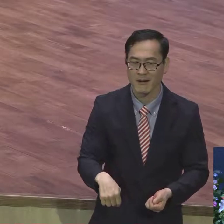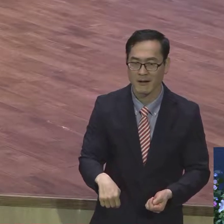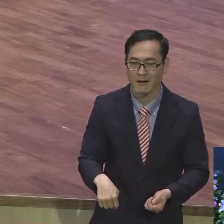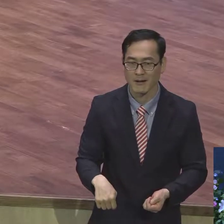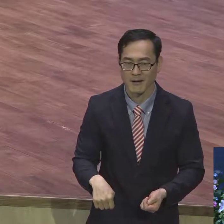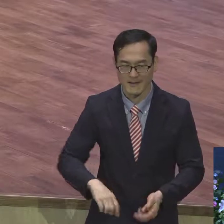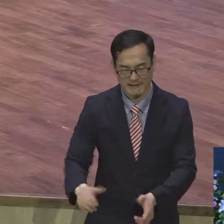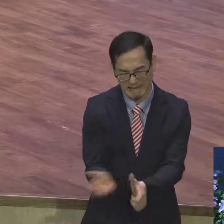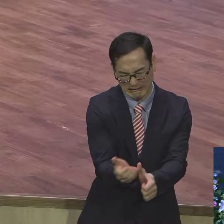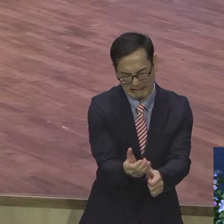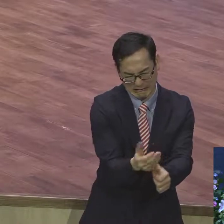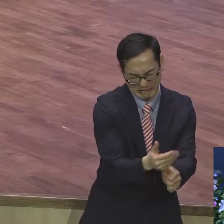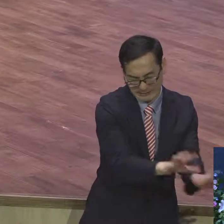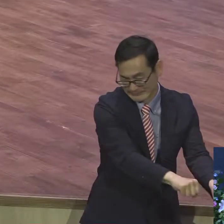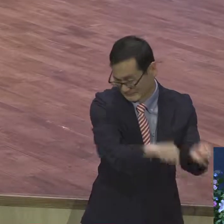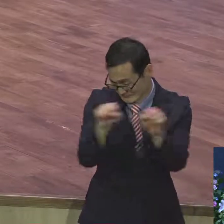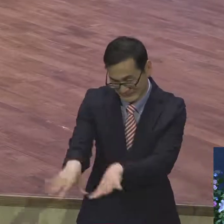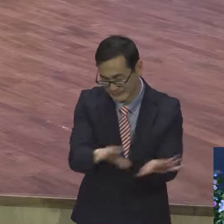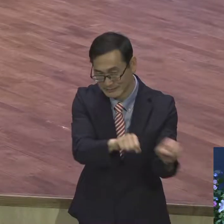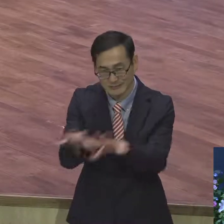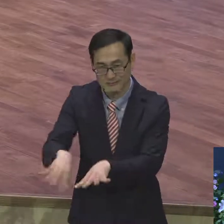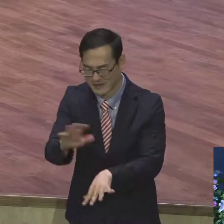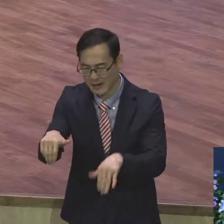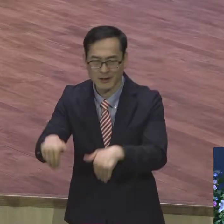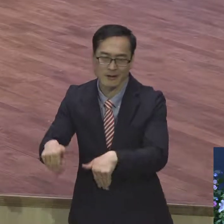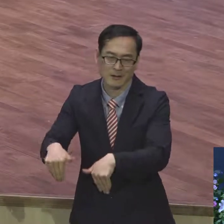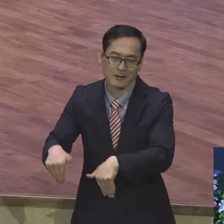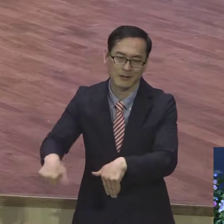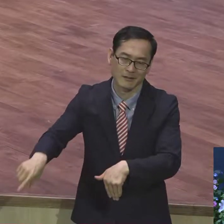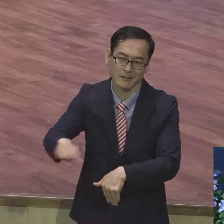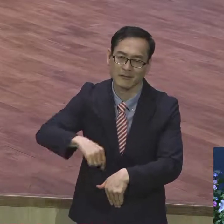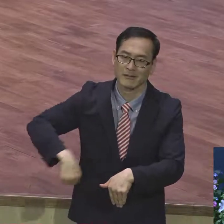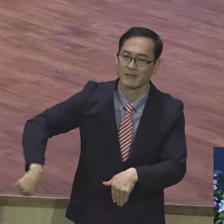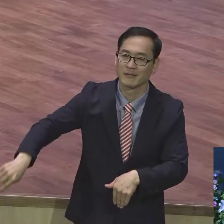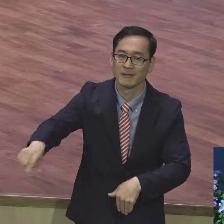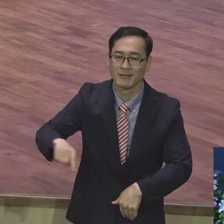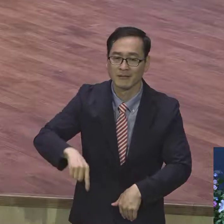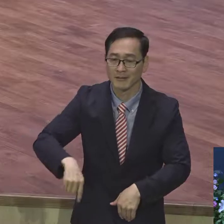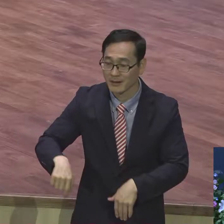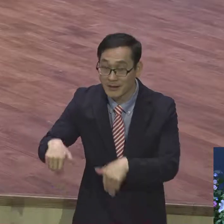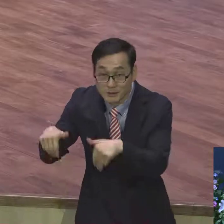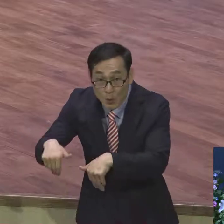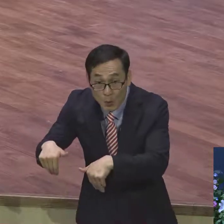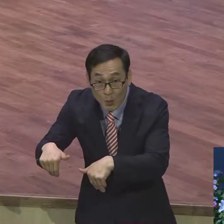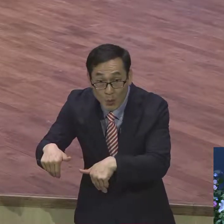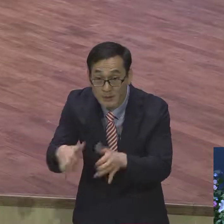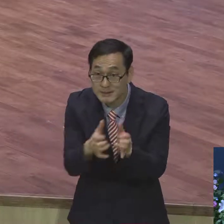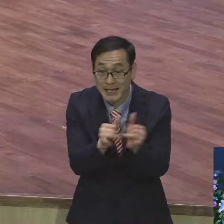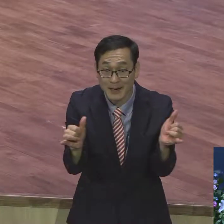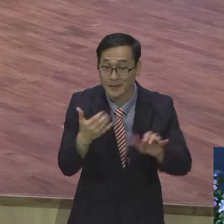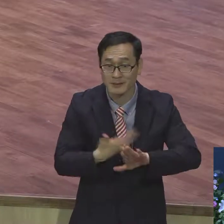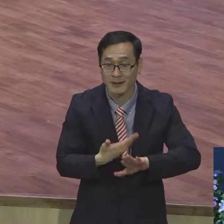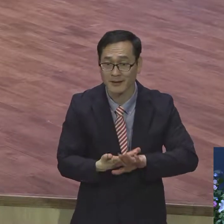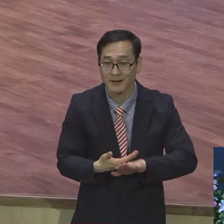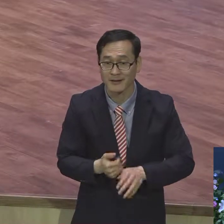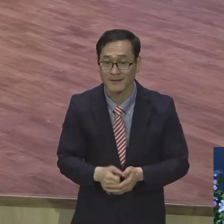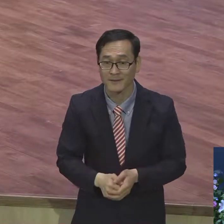노예예요. 다. 멀쩡한 사람들 노예 생활하는 거예요. 노예는 사람이 아니에요. 노예는 재산이에요.